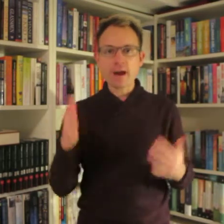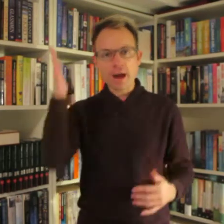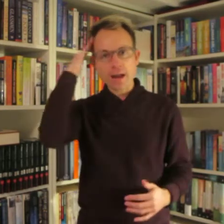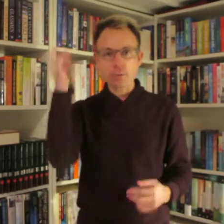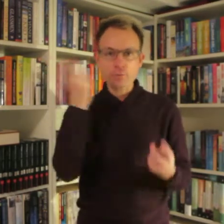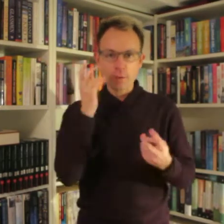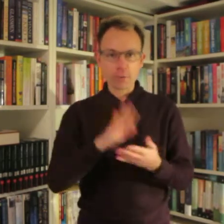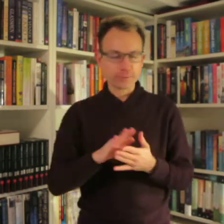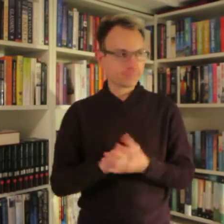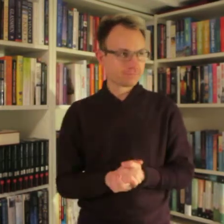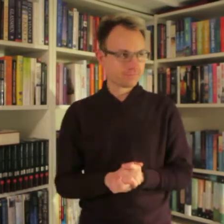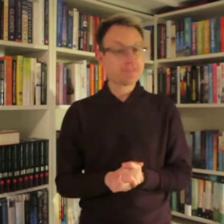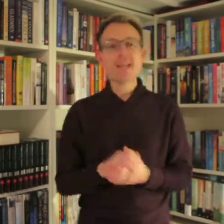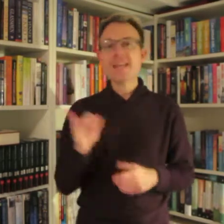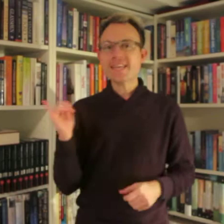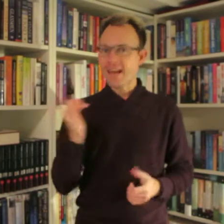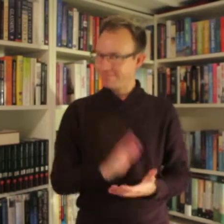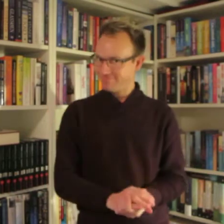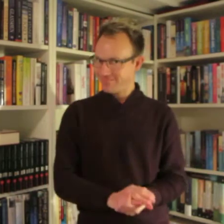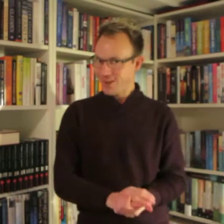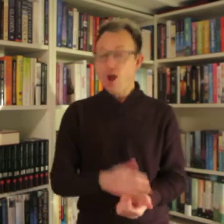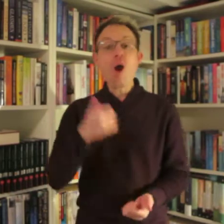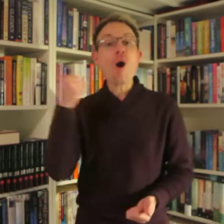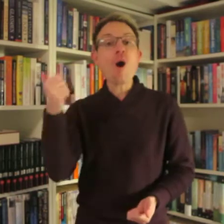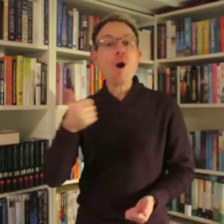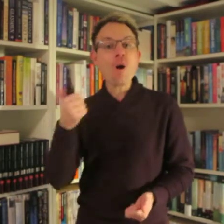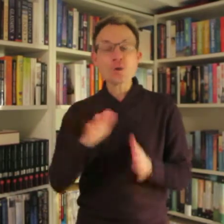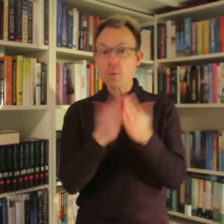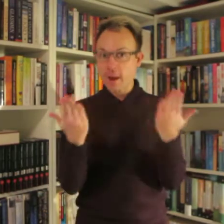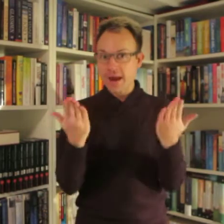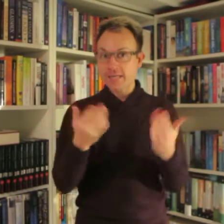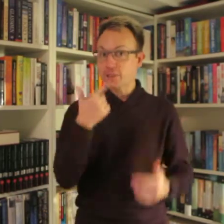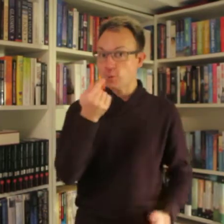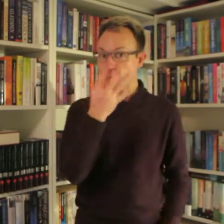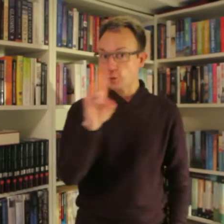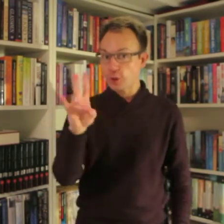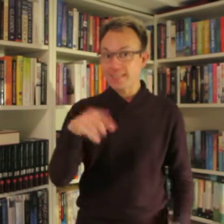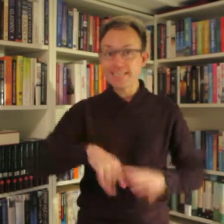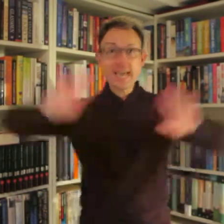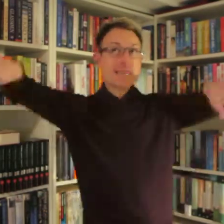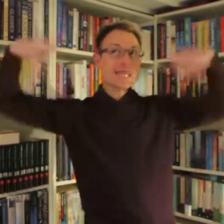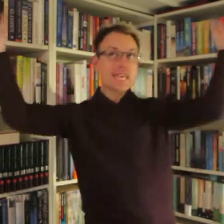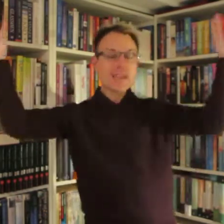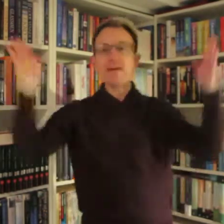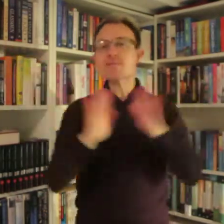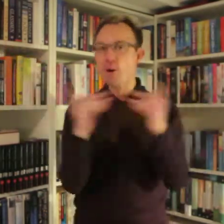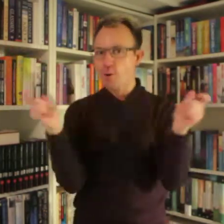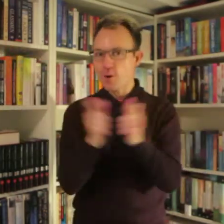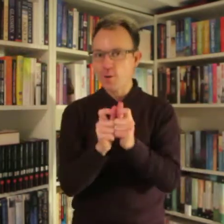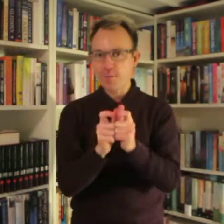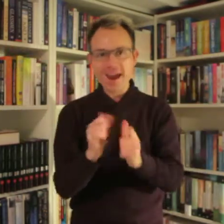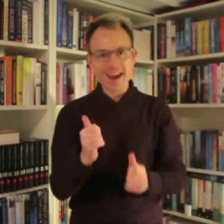har Claude nu fundet på? Ja. Års roman i 2017 i Siva's bogklub er